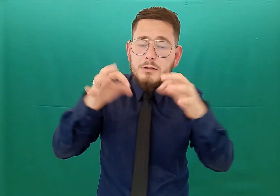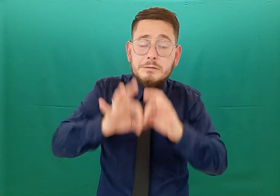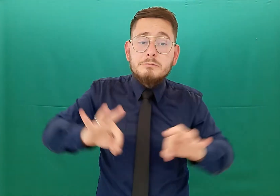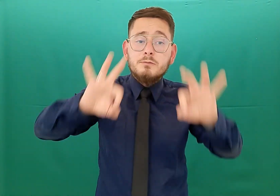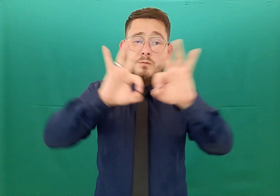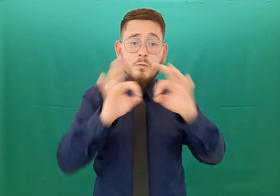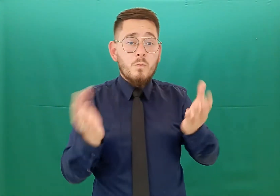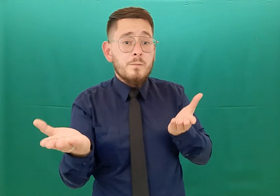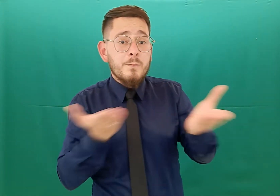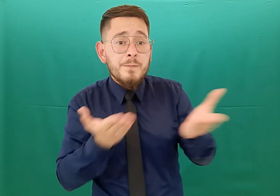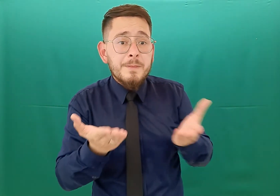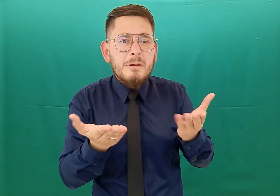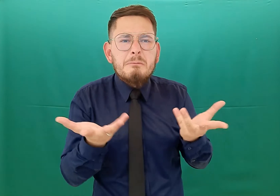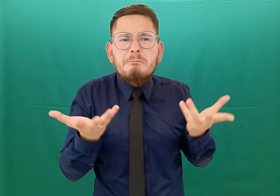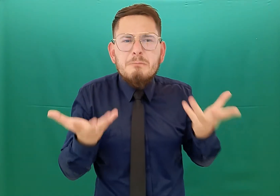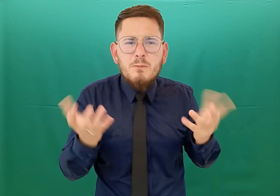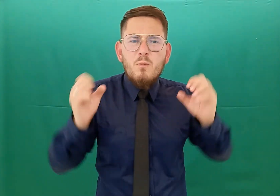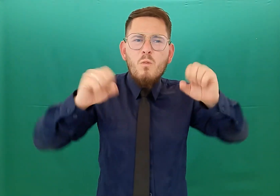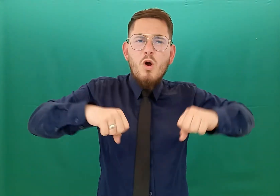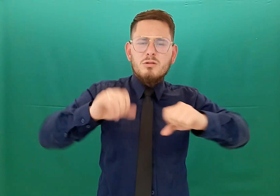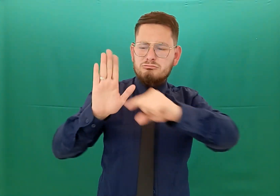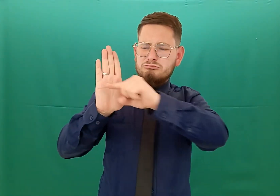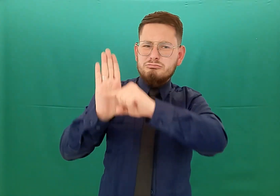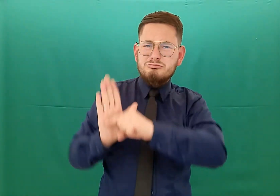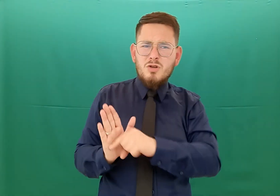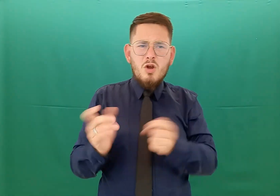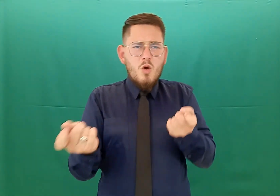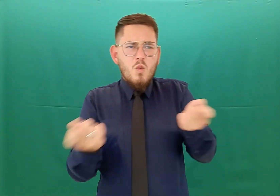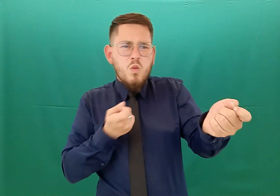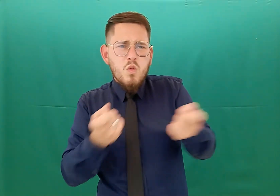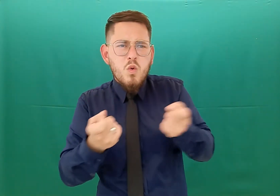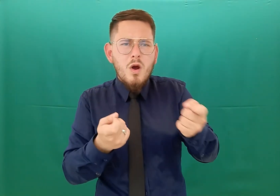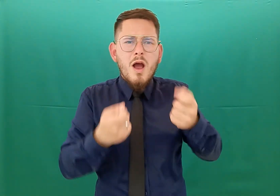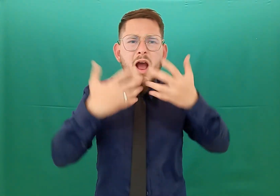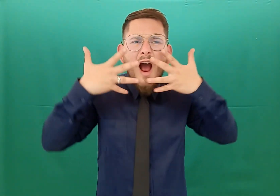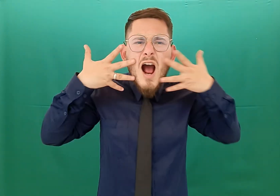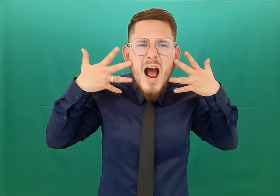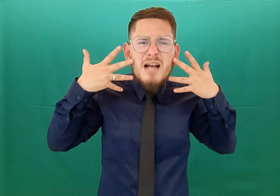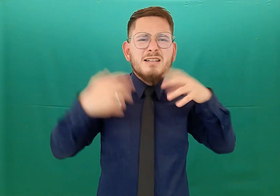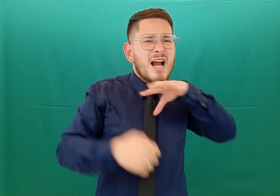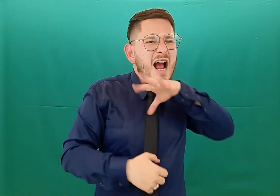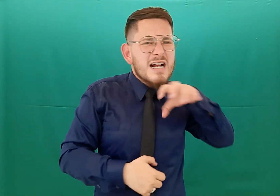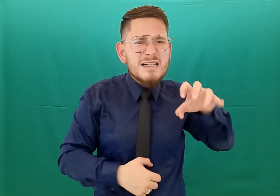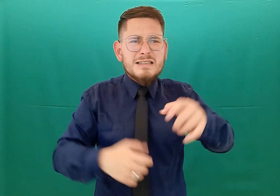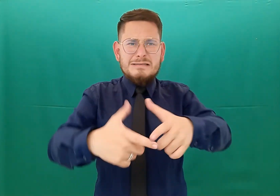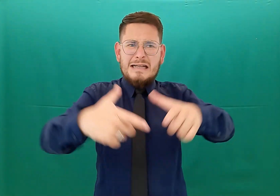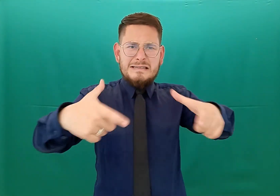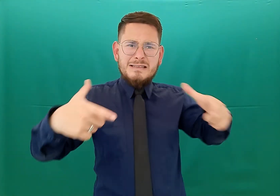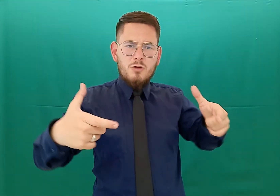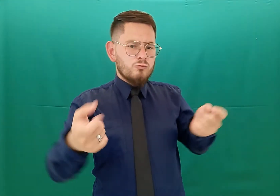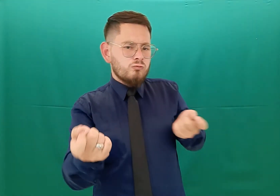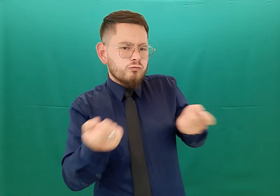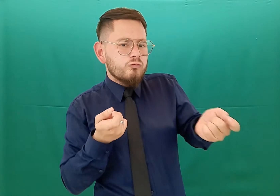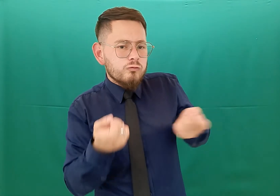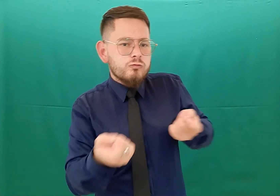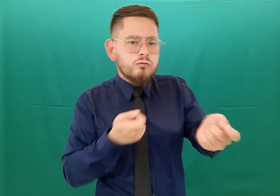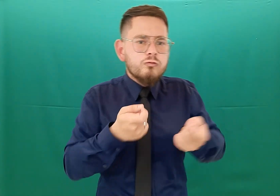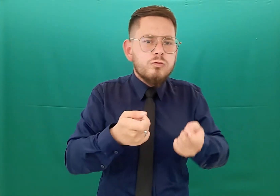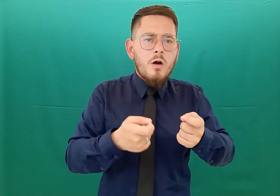disminuir la población canina y felina en la ciudad y contribuir para que el mejoramiento y el